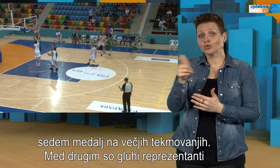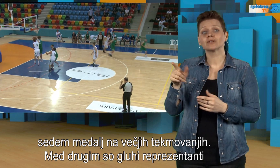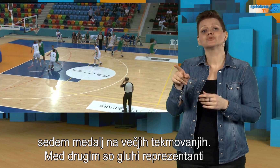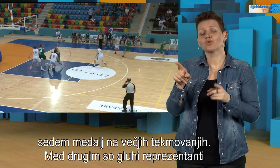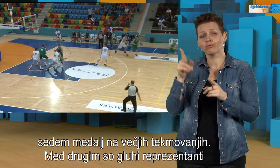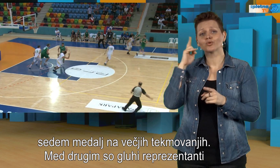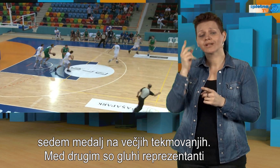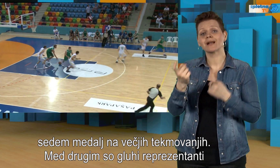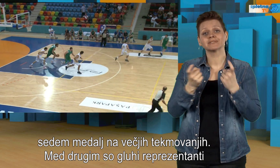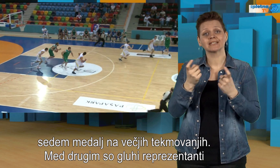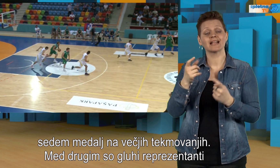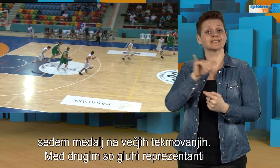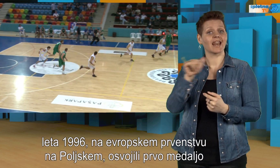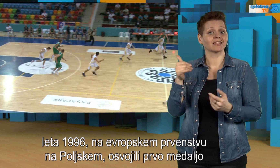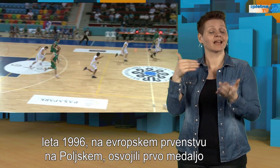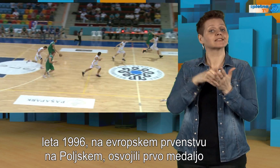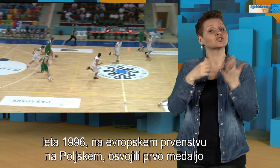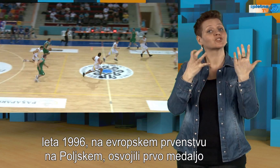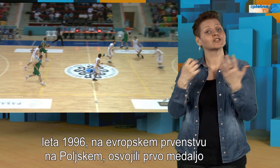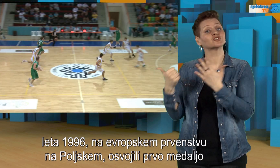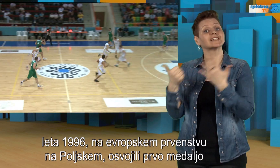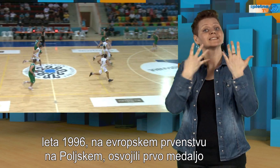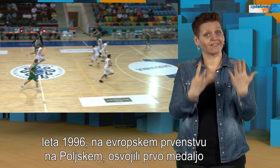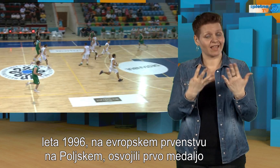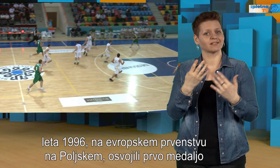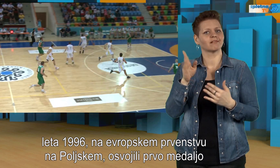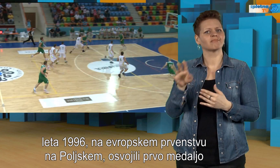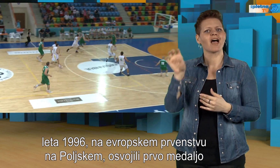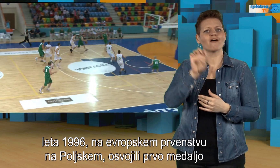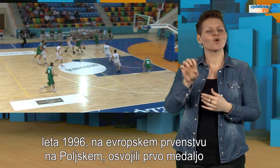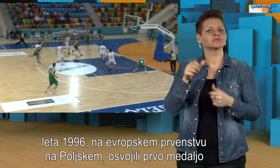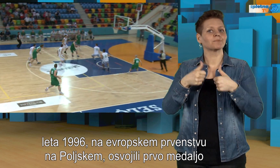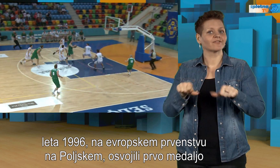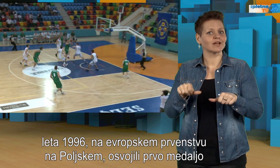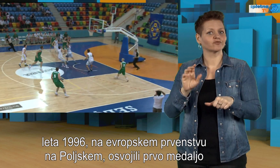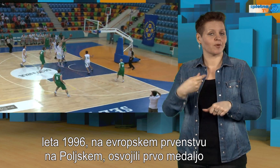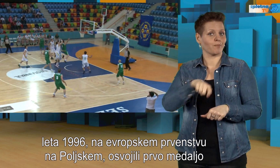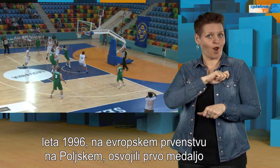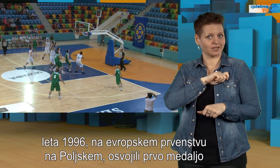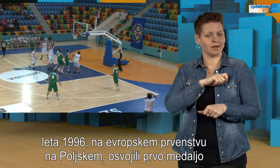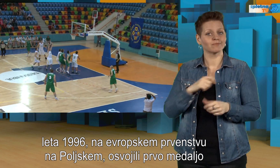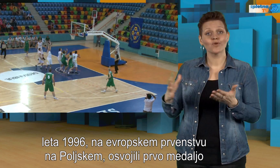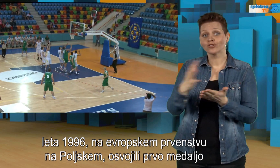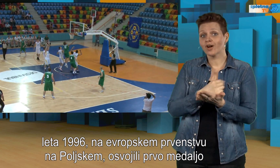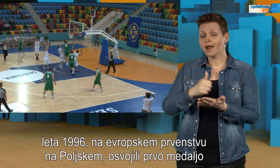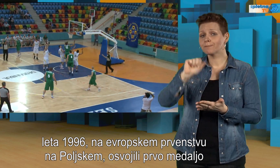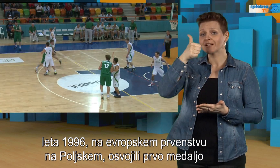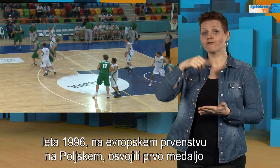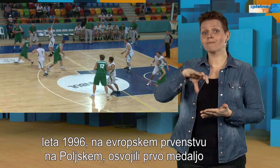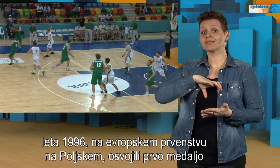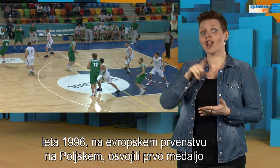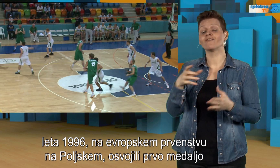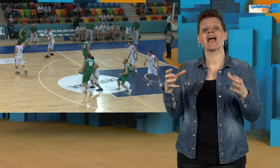Med drugim so gluhi reprezentanti leta 1996 na Evropskem prvenstvu na Polskem osvojili